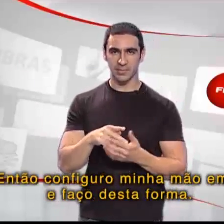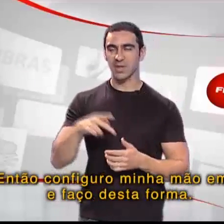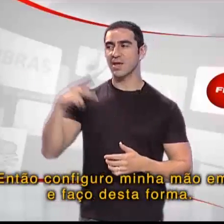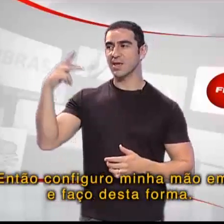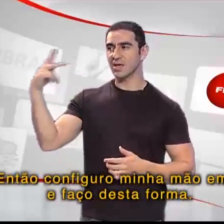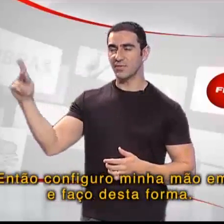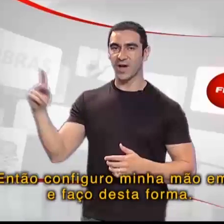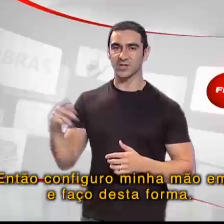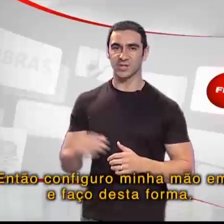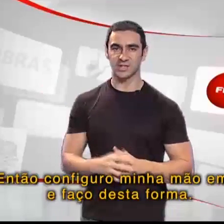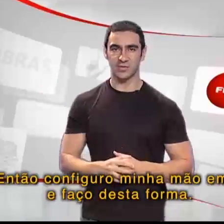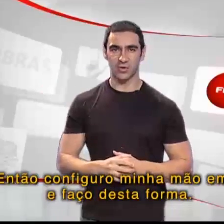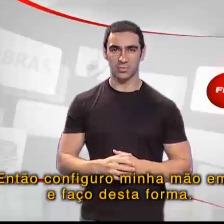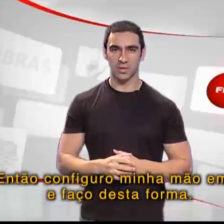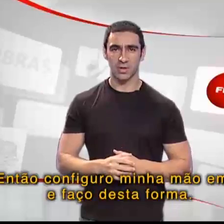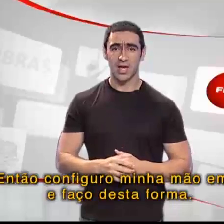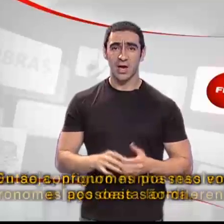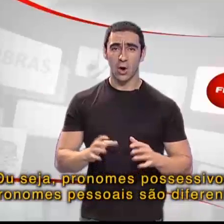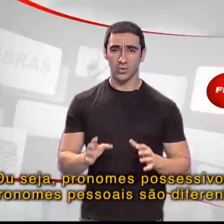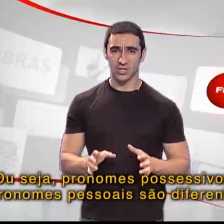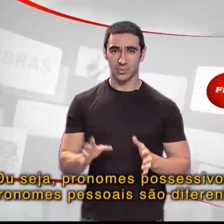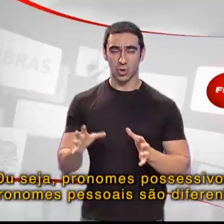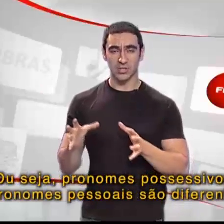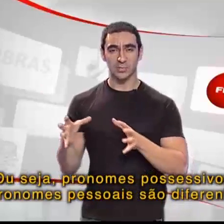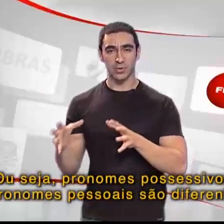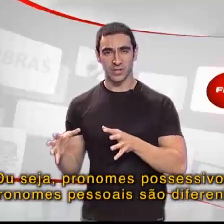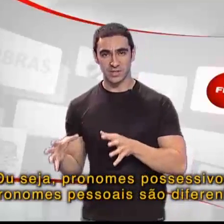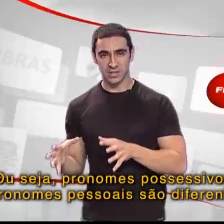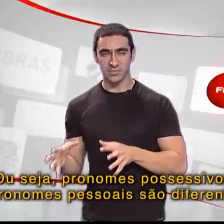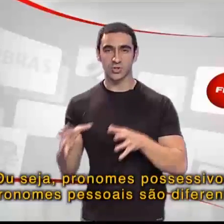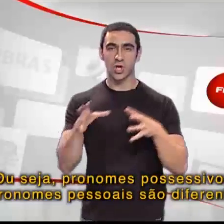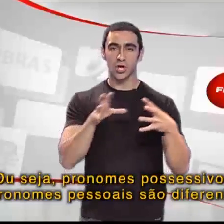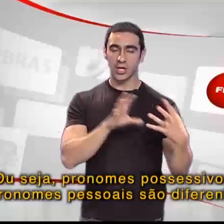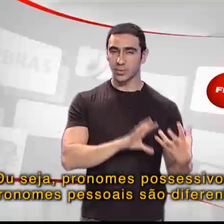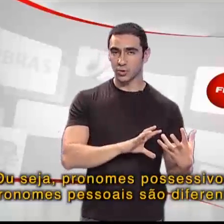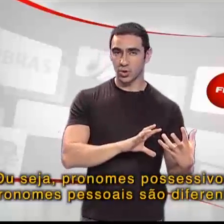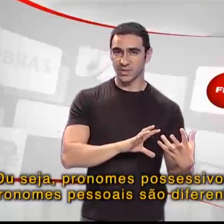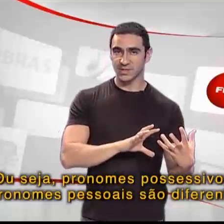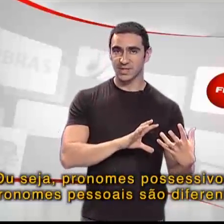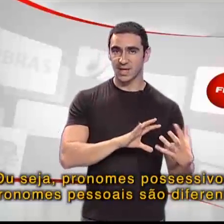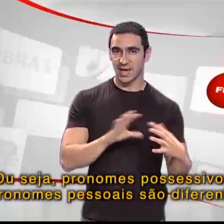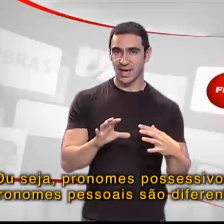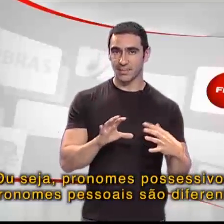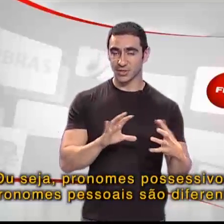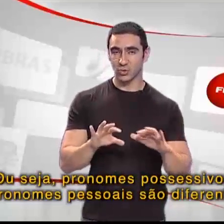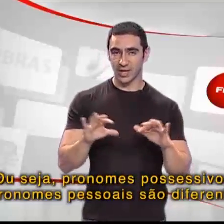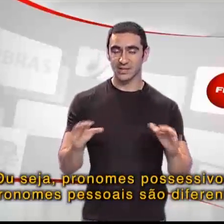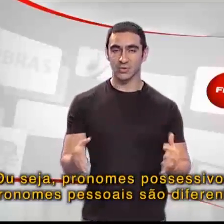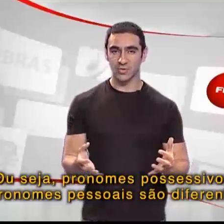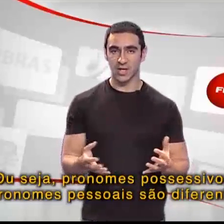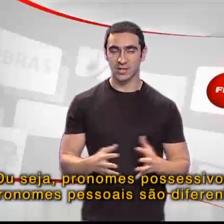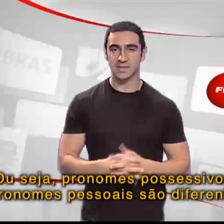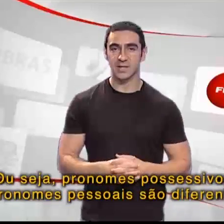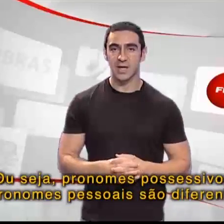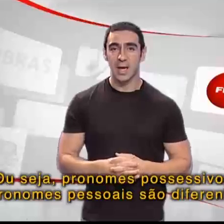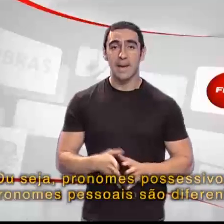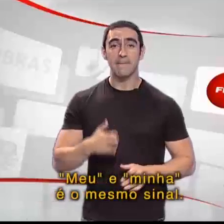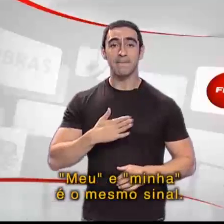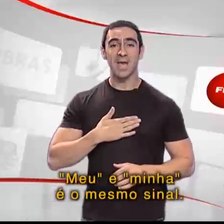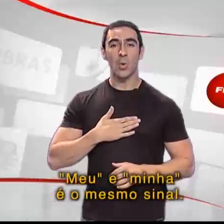e faço dessa forma. Ou seja, pronomes possessivos e pronomes pessoais são diferentes. Meu